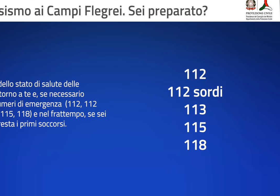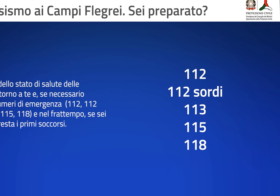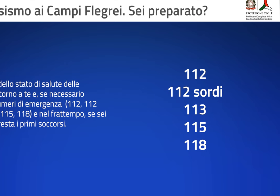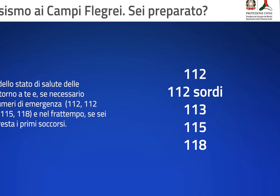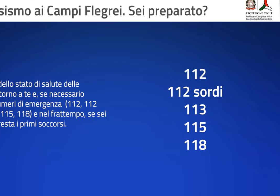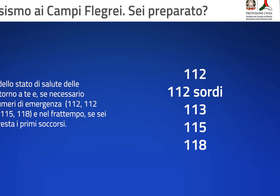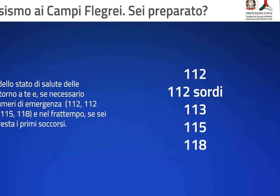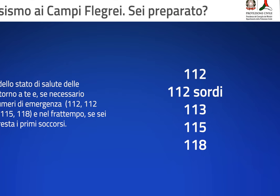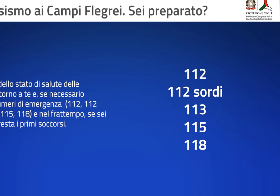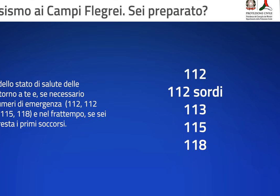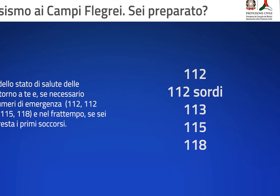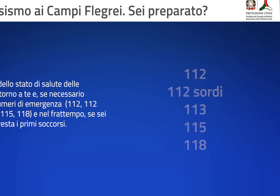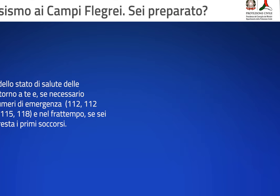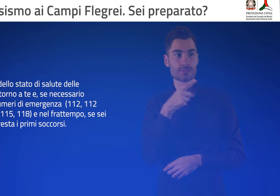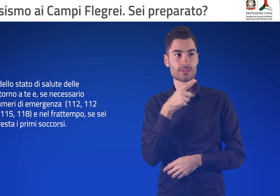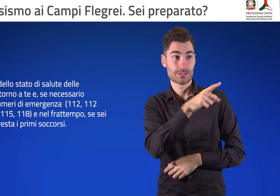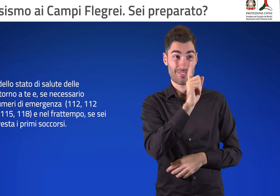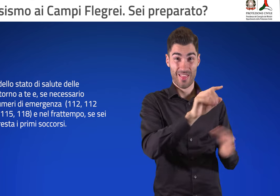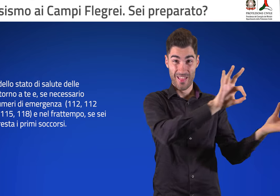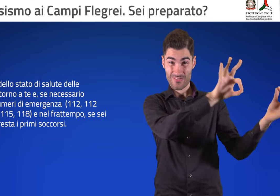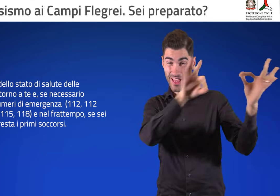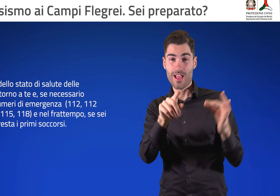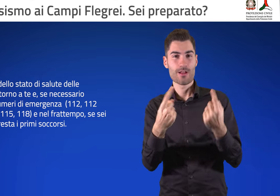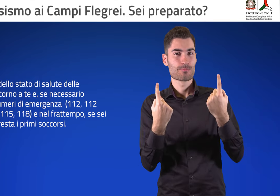115 118